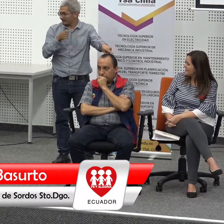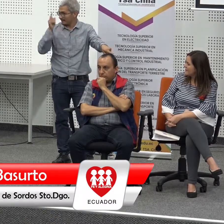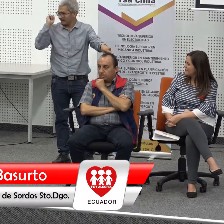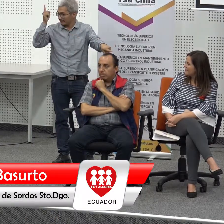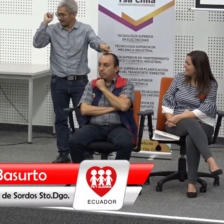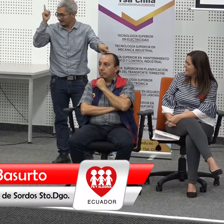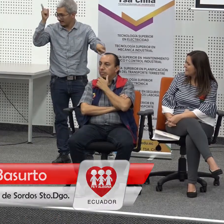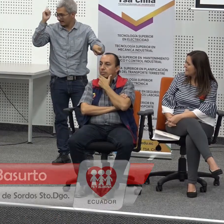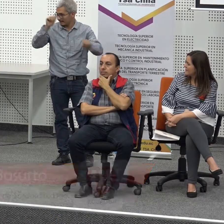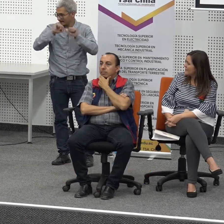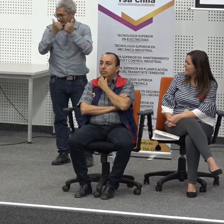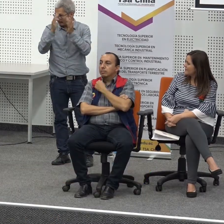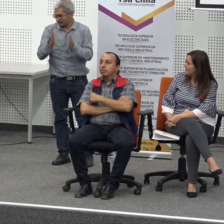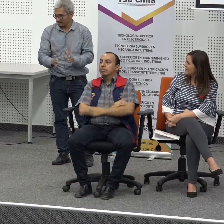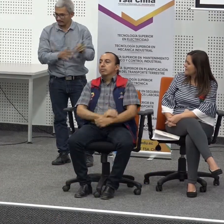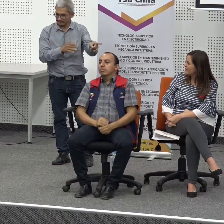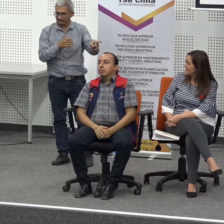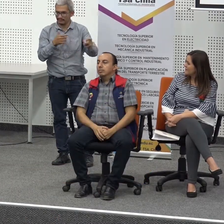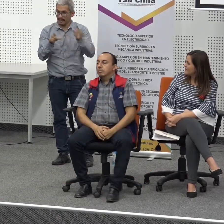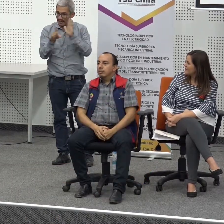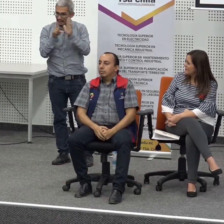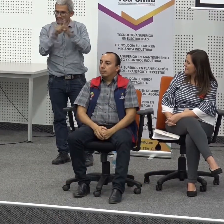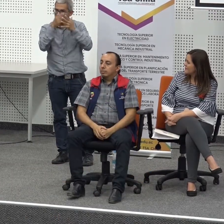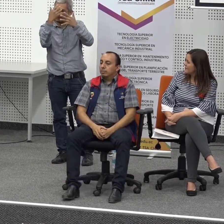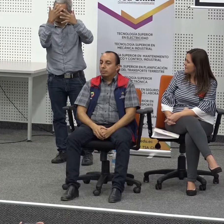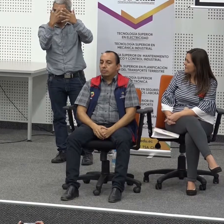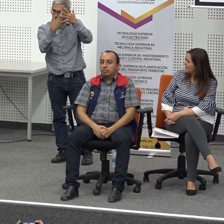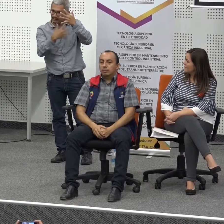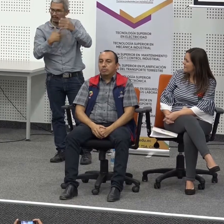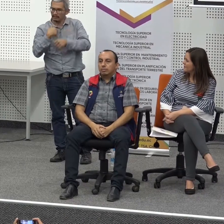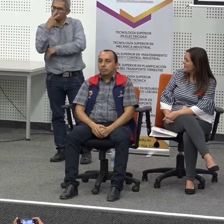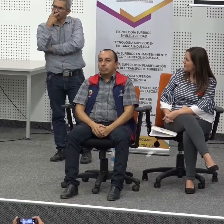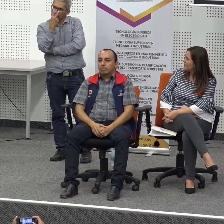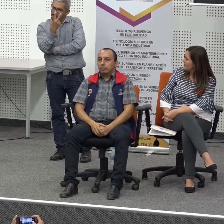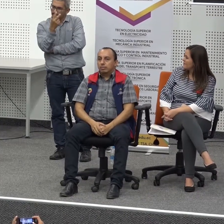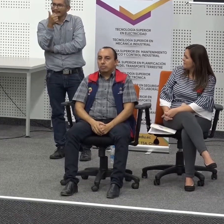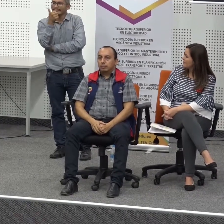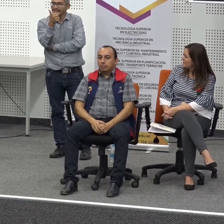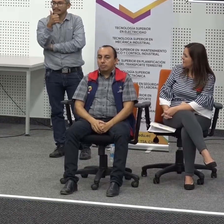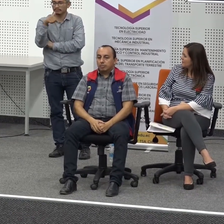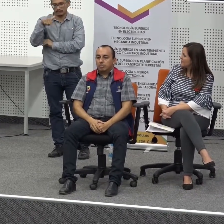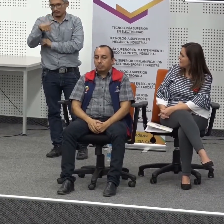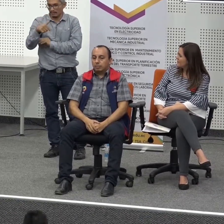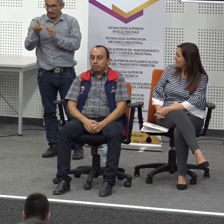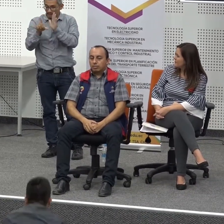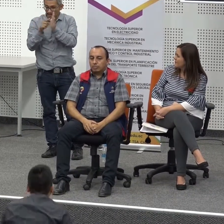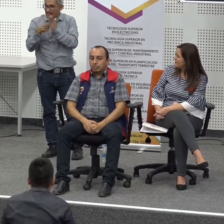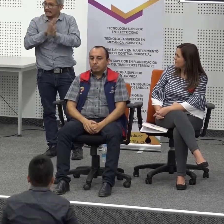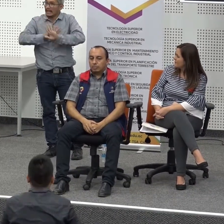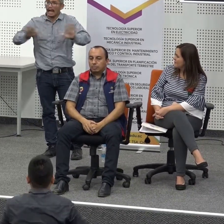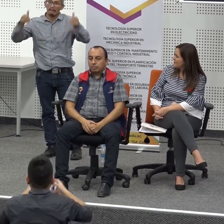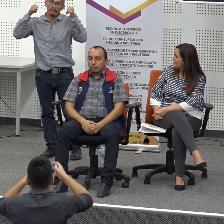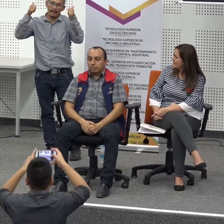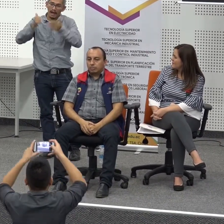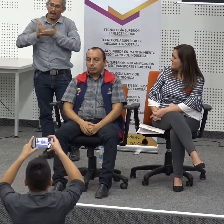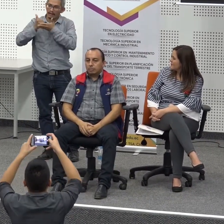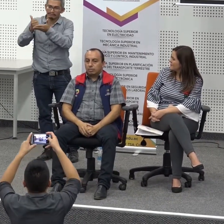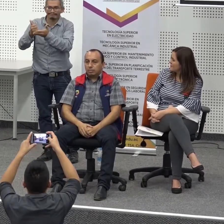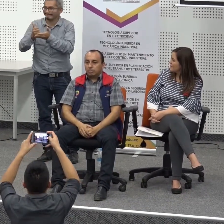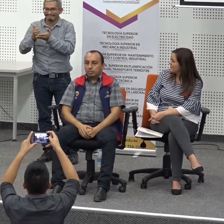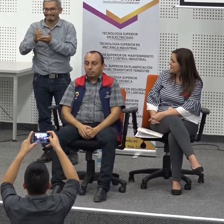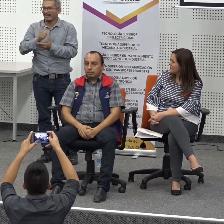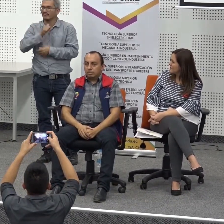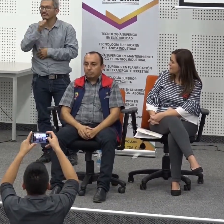preguntar a compañera usted Joana si quiero preguntarle el tema de las leyes si realmente está muy interesante pero